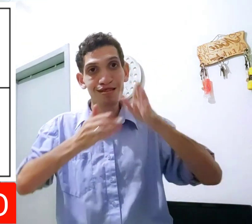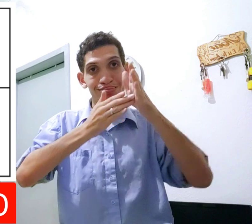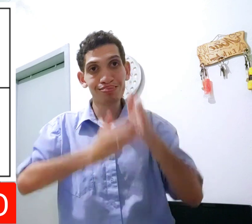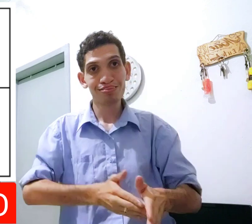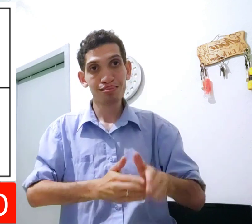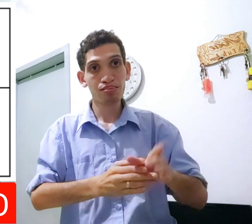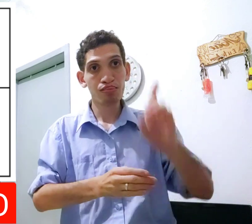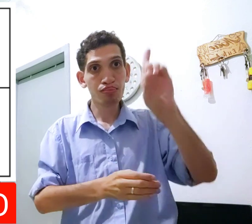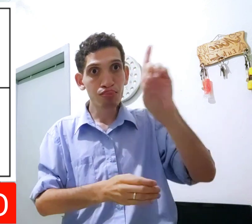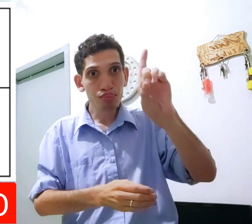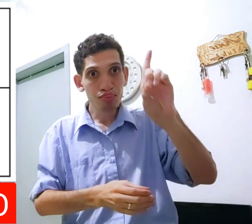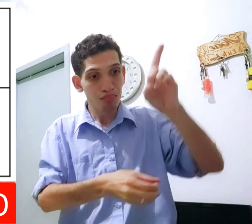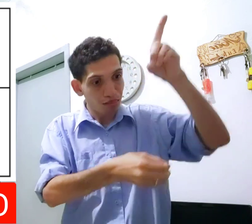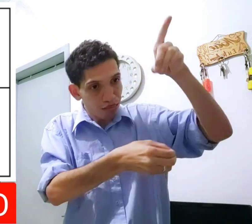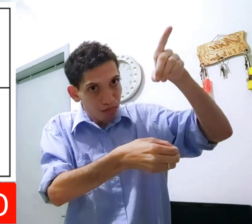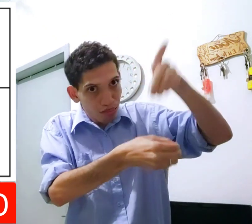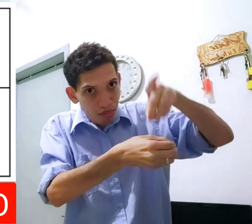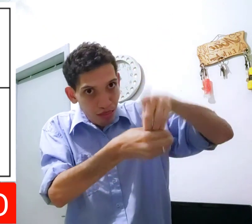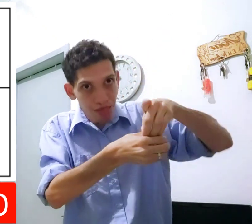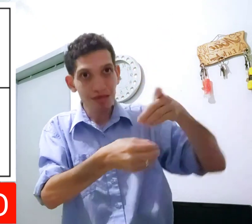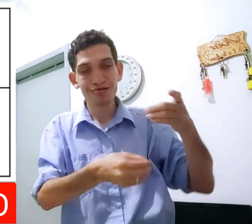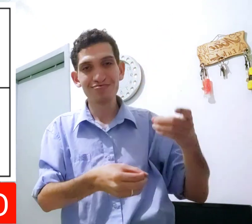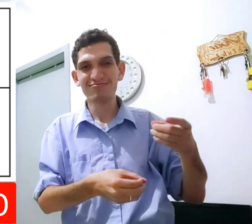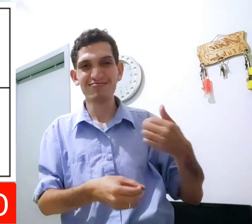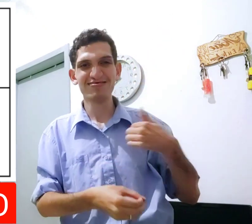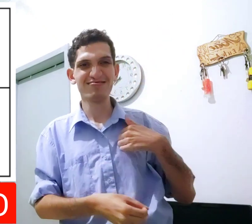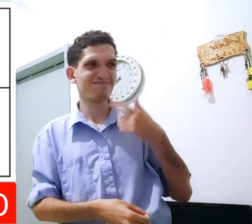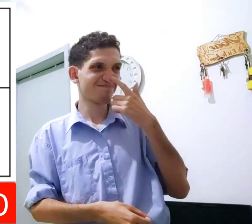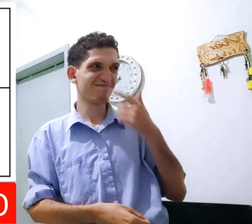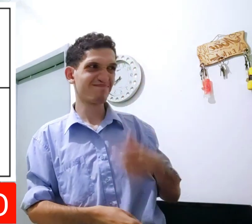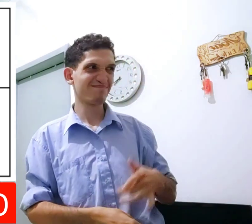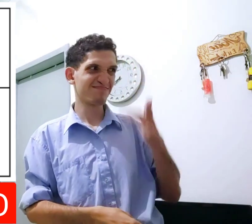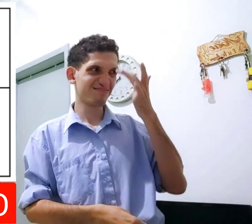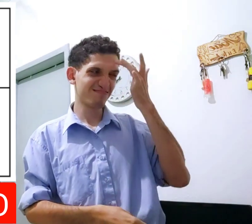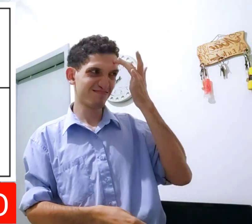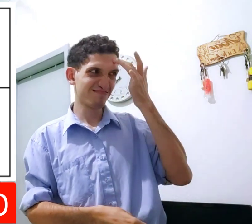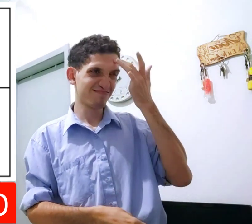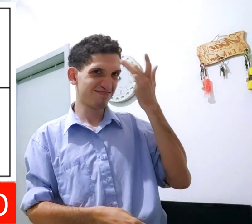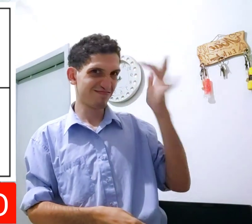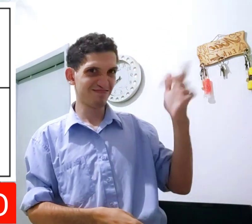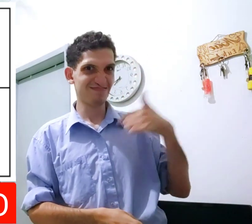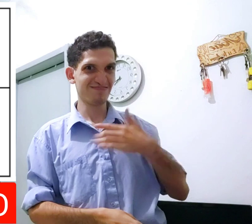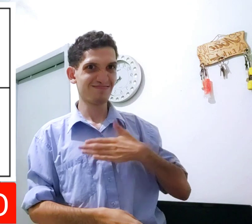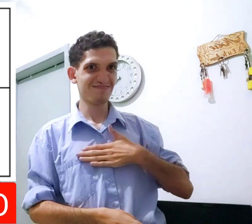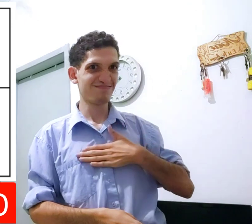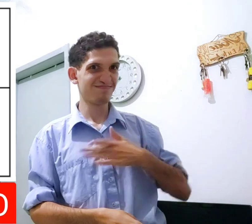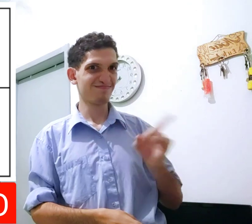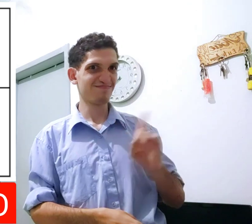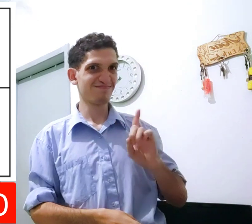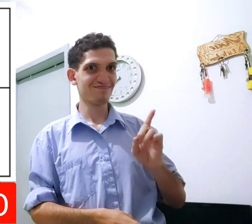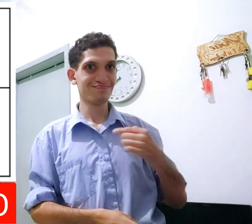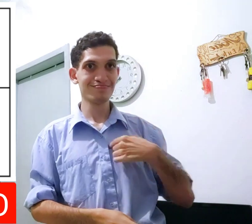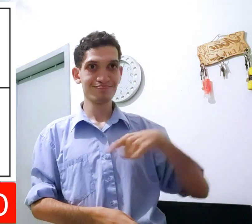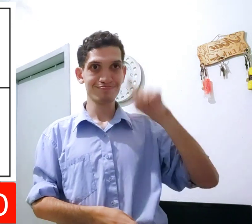A letra português segue. Letra D, aqui. Aí, eu vi. Estranho. Eu não gosto.